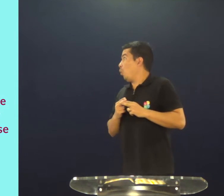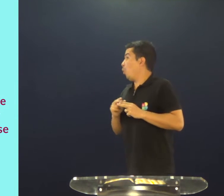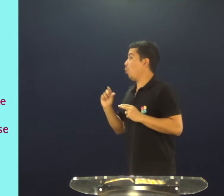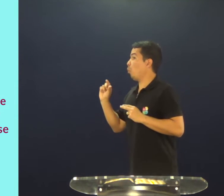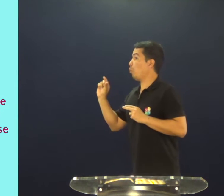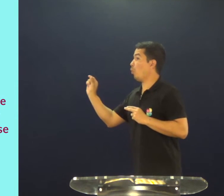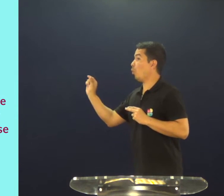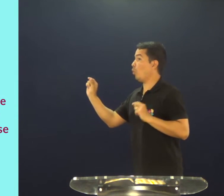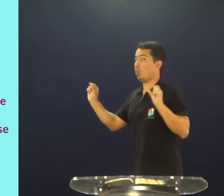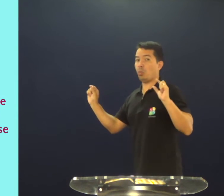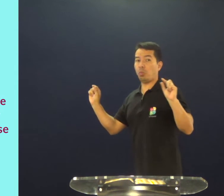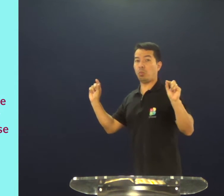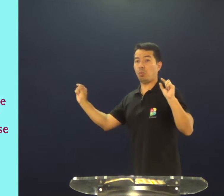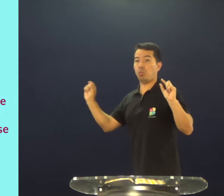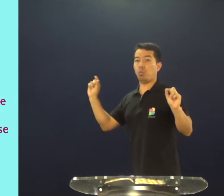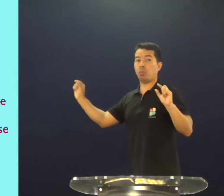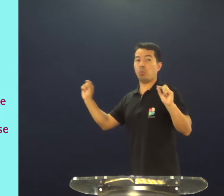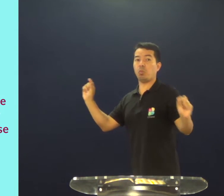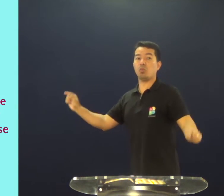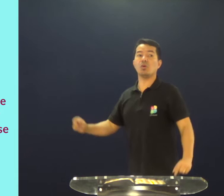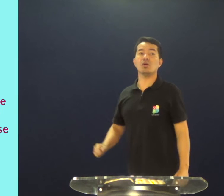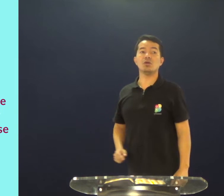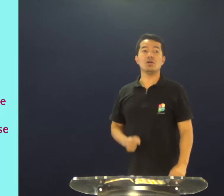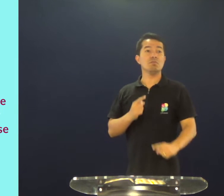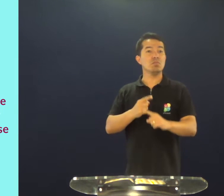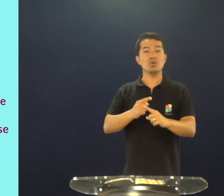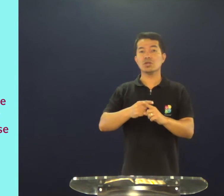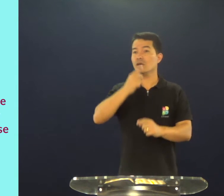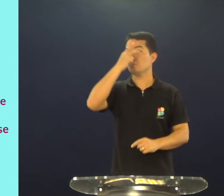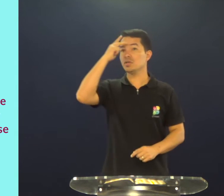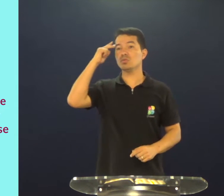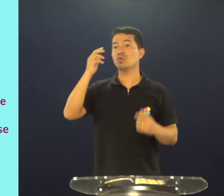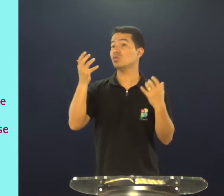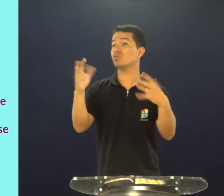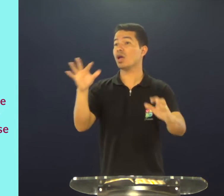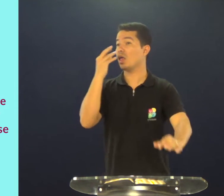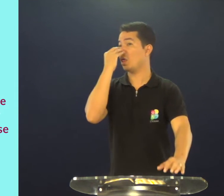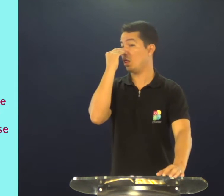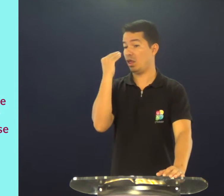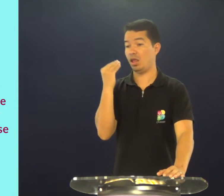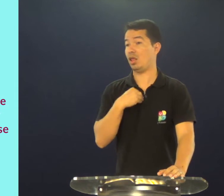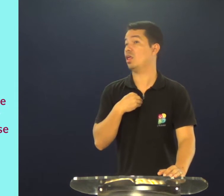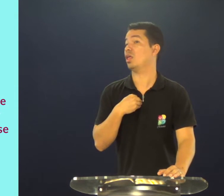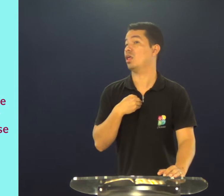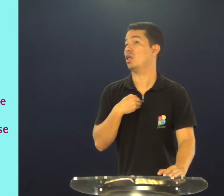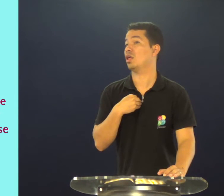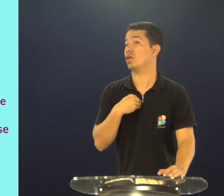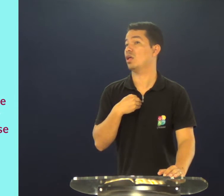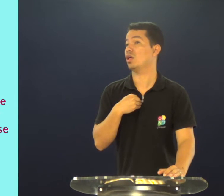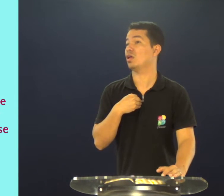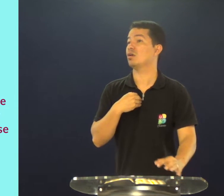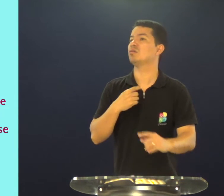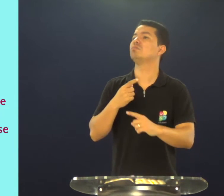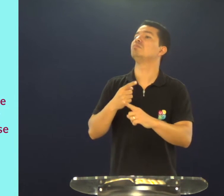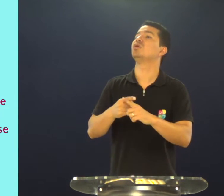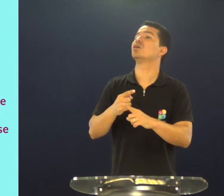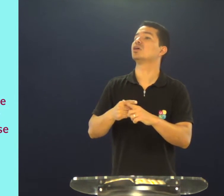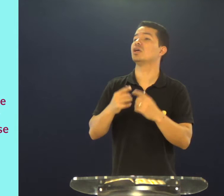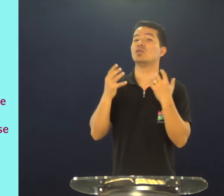Ai, começou a disfarçadamente sumir, porque as pessoas não tinham o